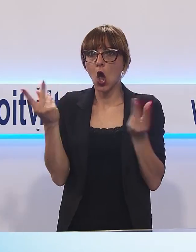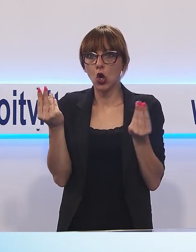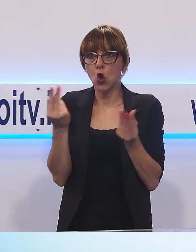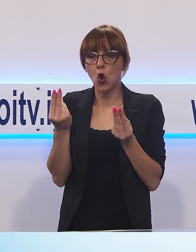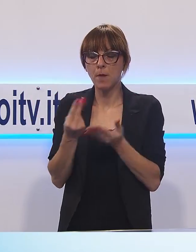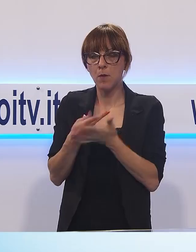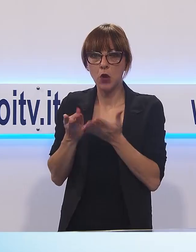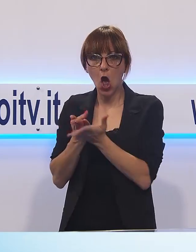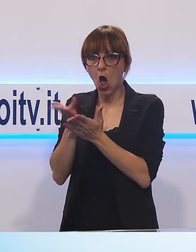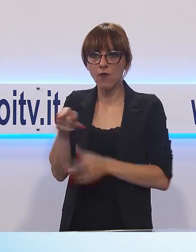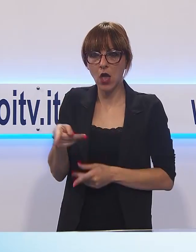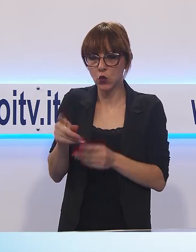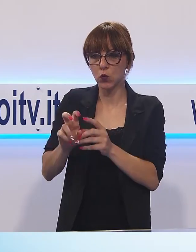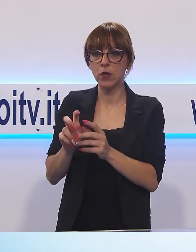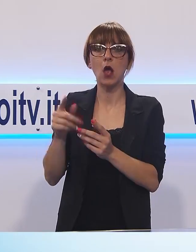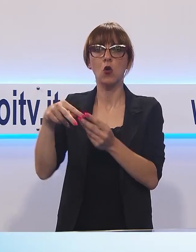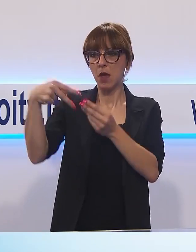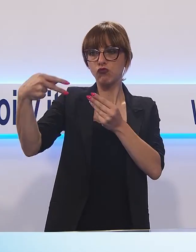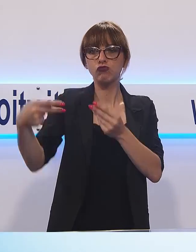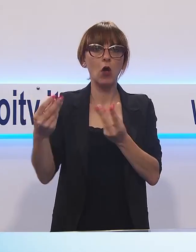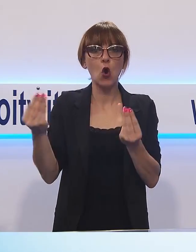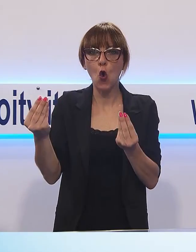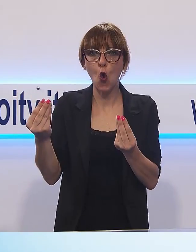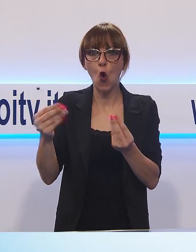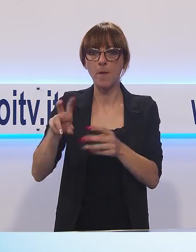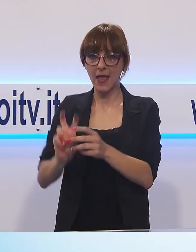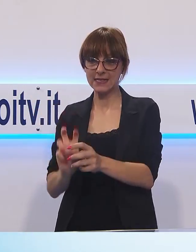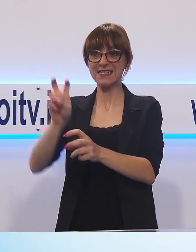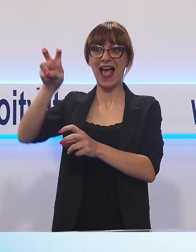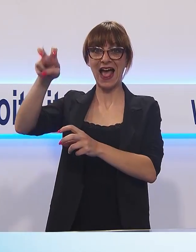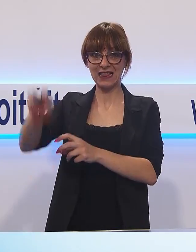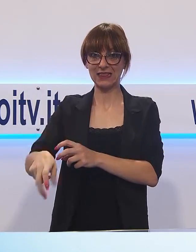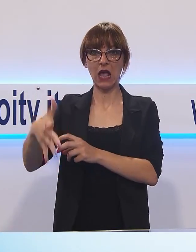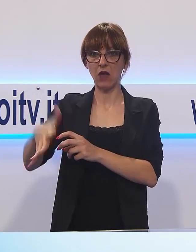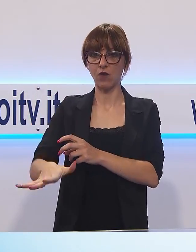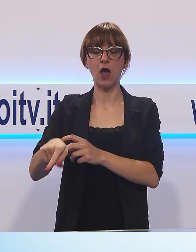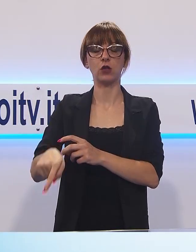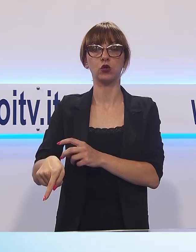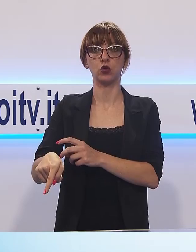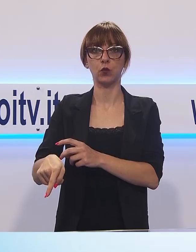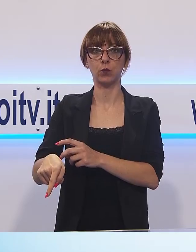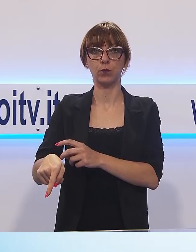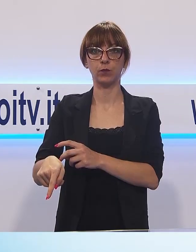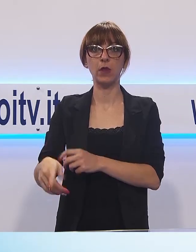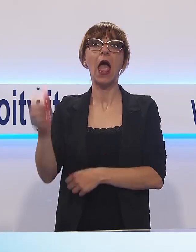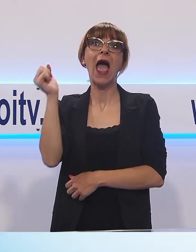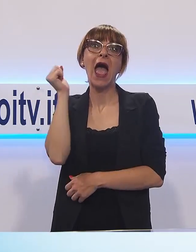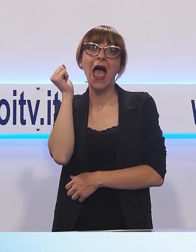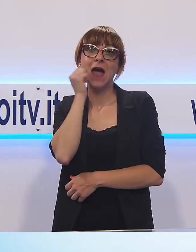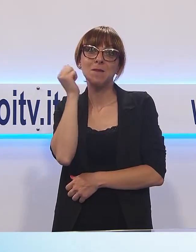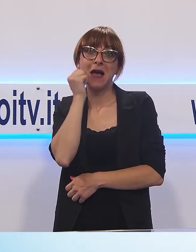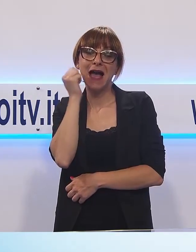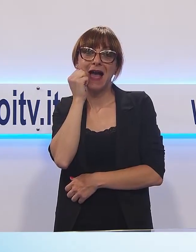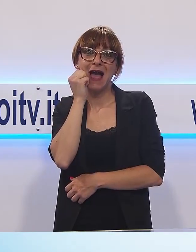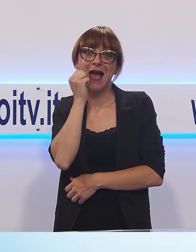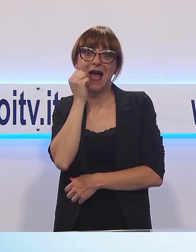di calarsi di sotto per prestare i primi soccorsi al figlio, e alla fine è saltato giù dalle mura. L'allarme è stato dato dalla madre e dagli altri turisti